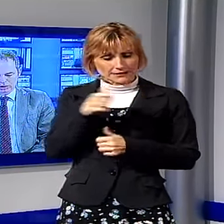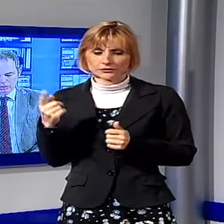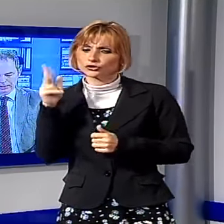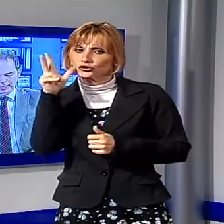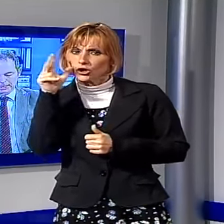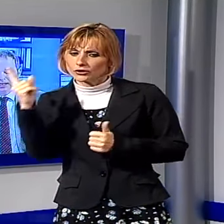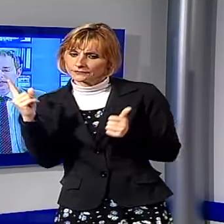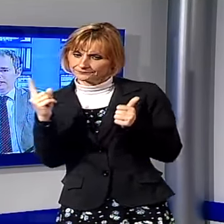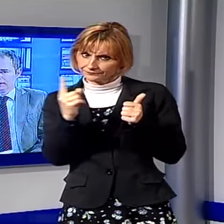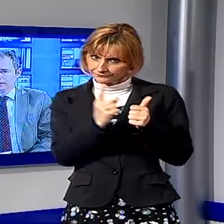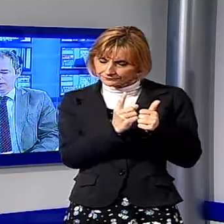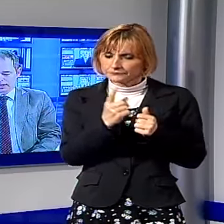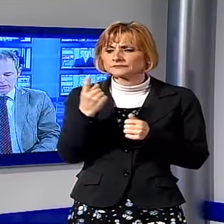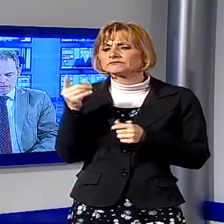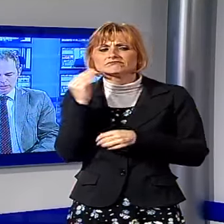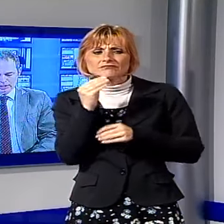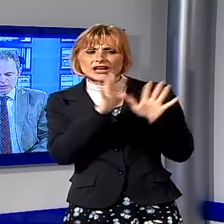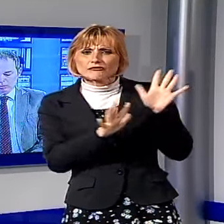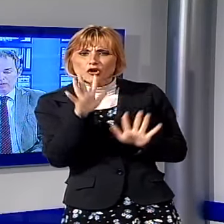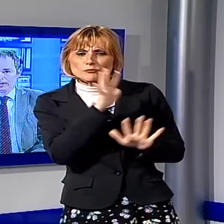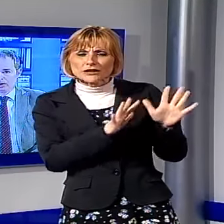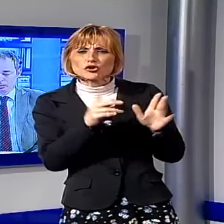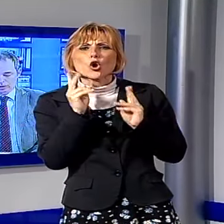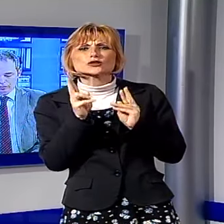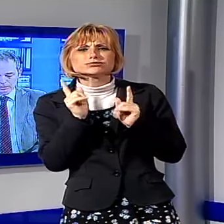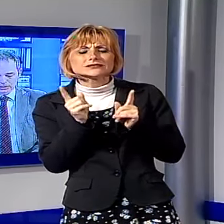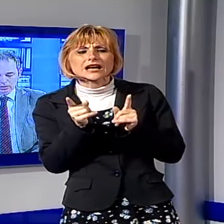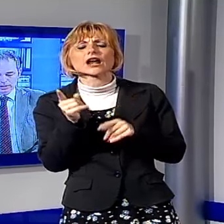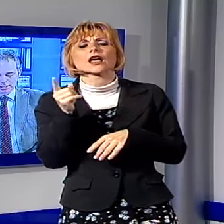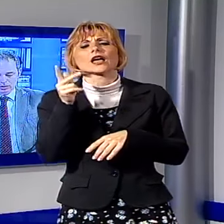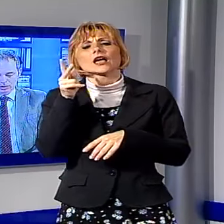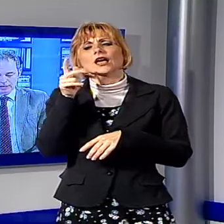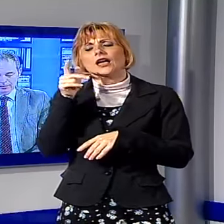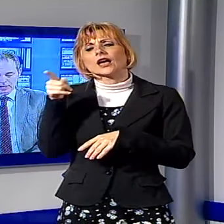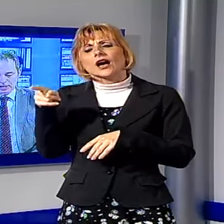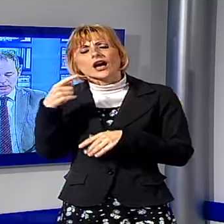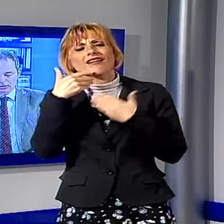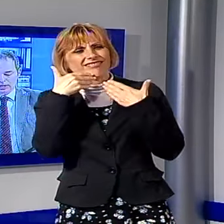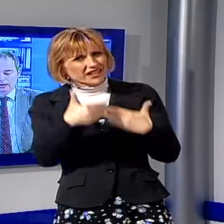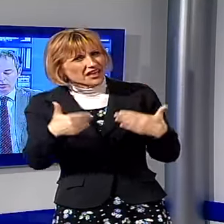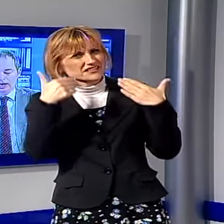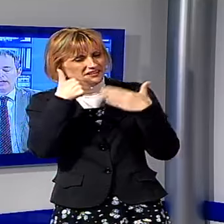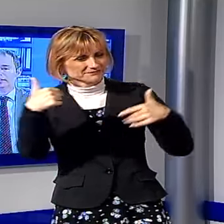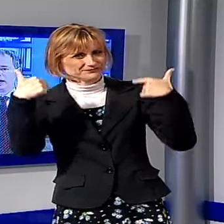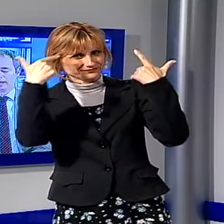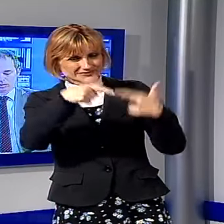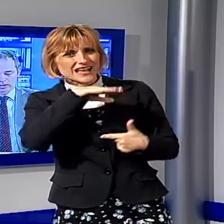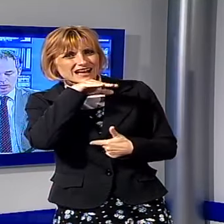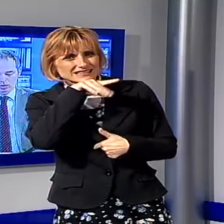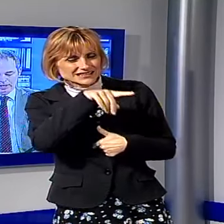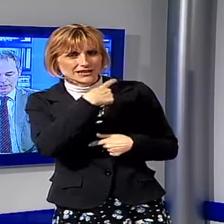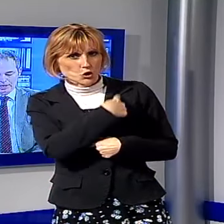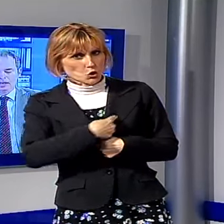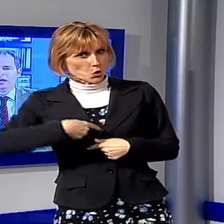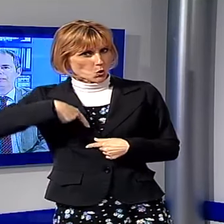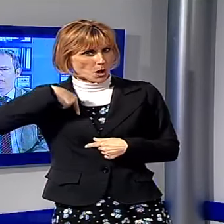raggiungere l'ospedale. In segno di graditudine, dopo aver ricevuto le informazioni, la donna aveva donato all'anziana una